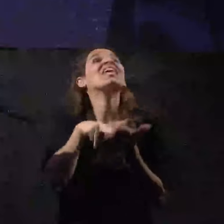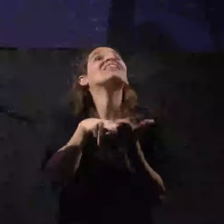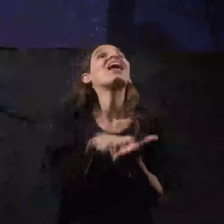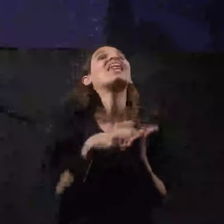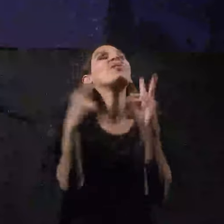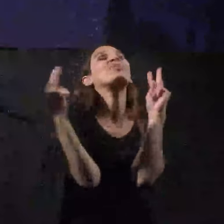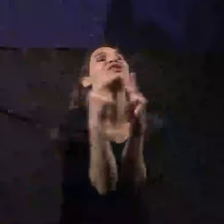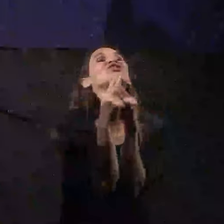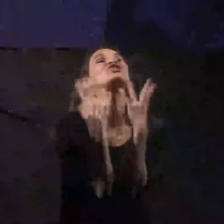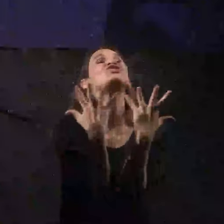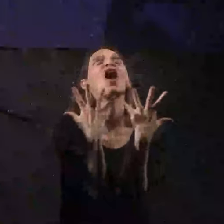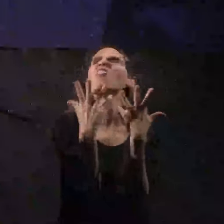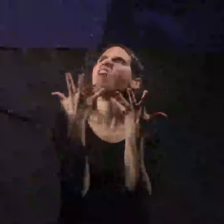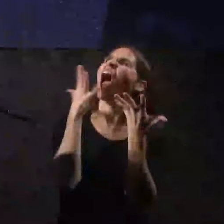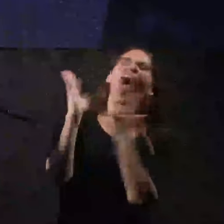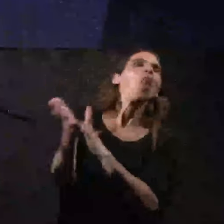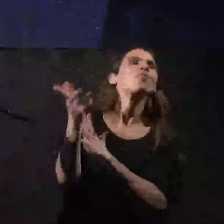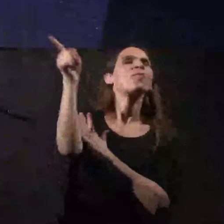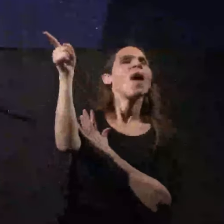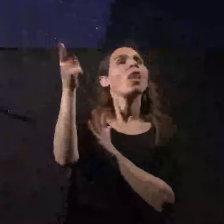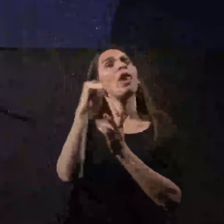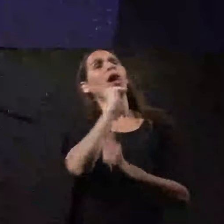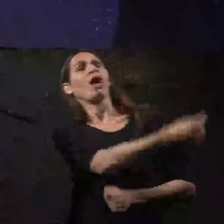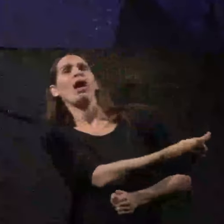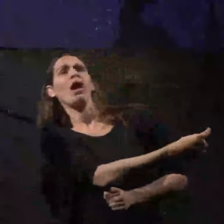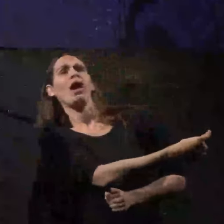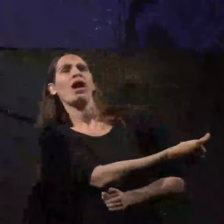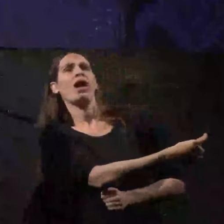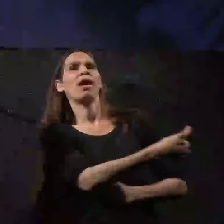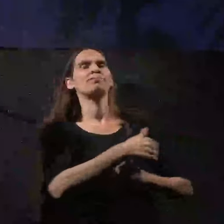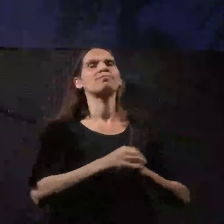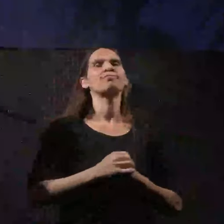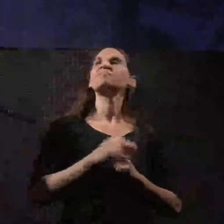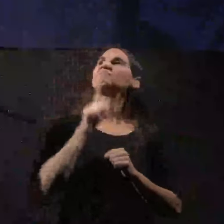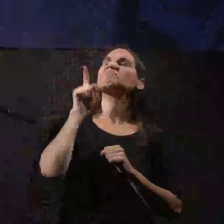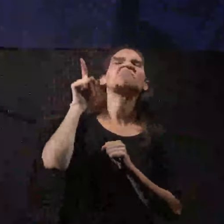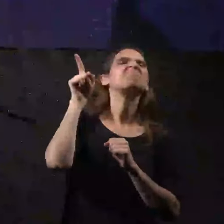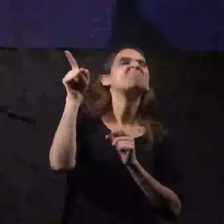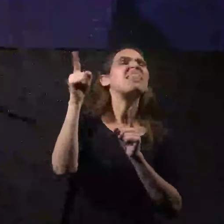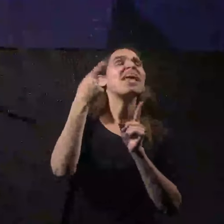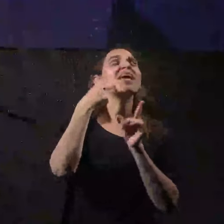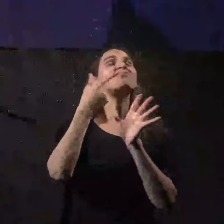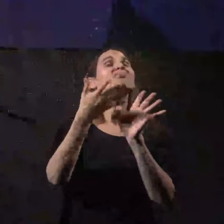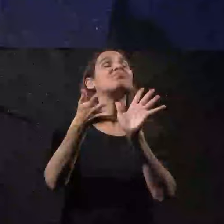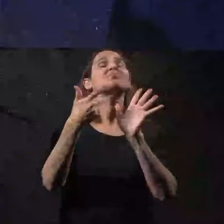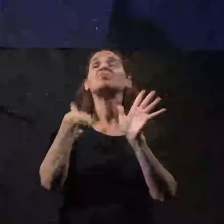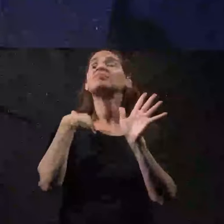לפגישה והעלובים האלה סרבו הם שעתו